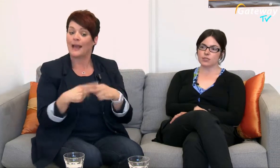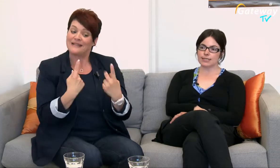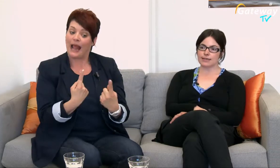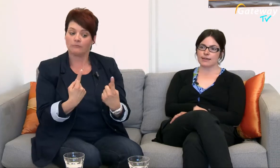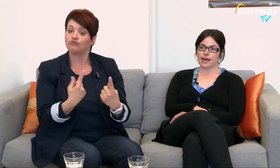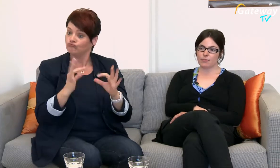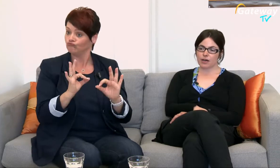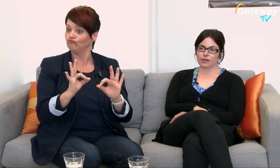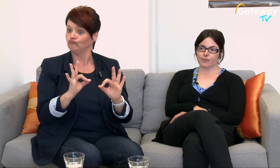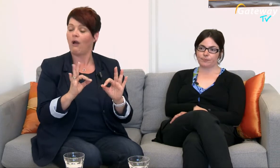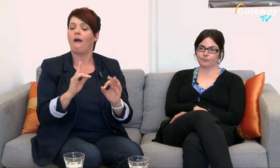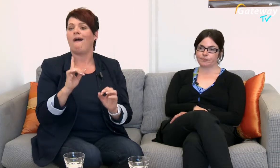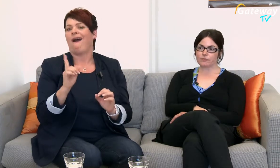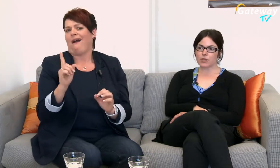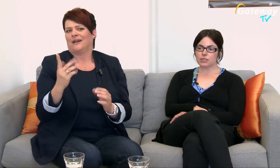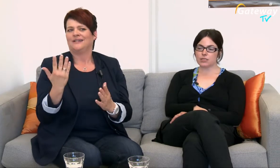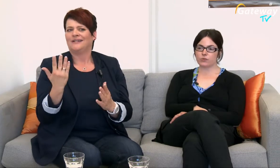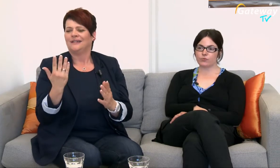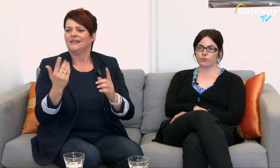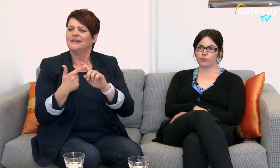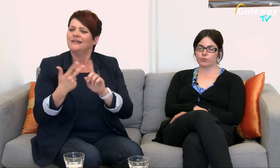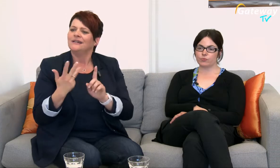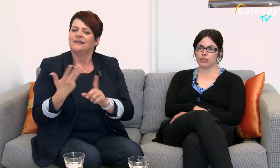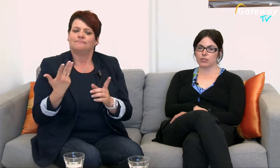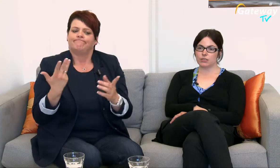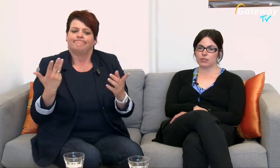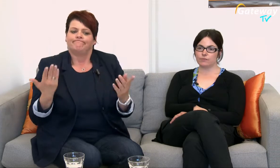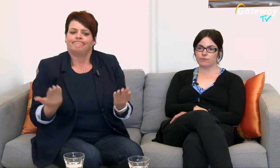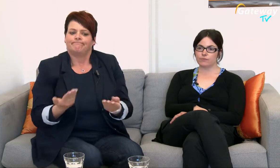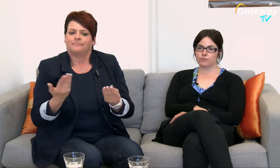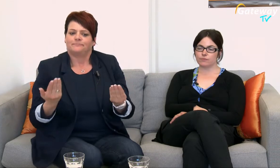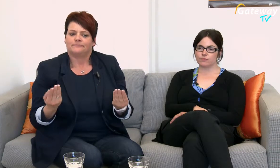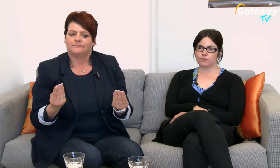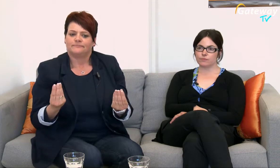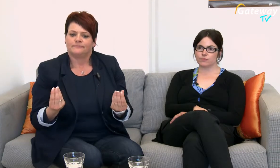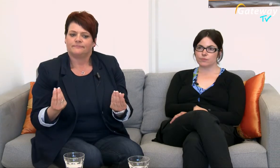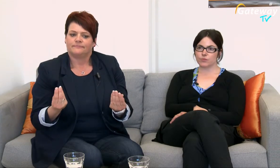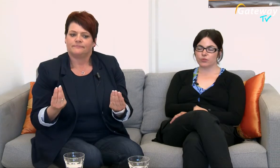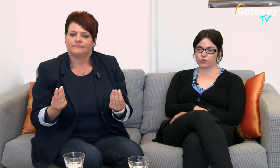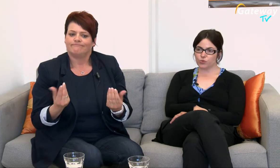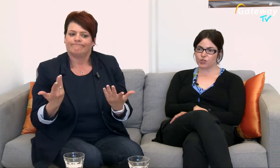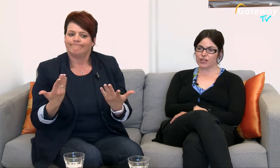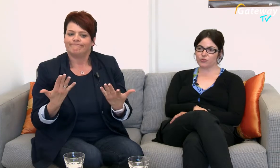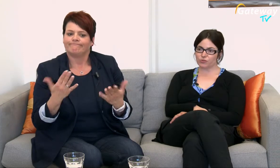ist Aber die zur Verfügung stellen von